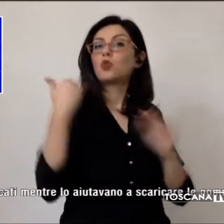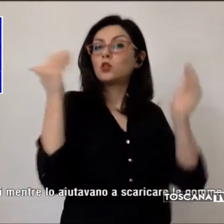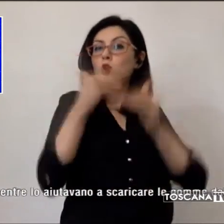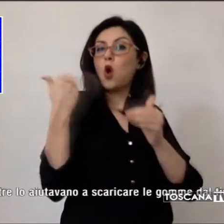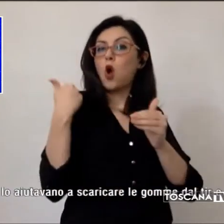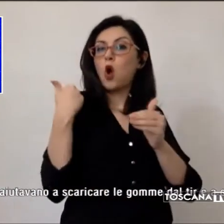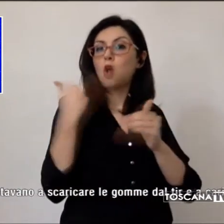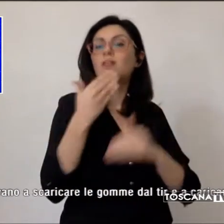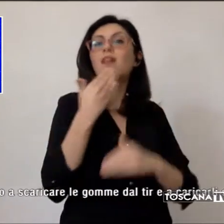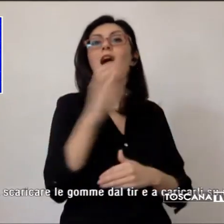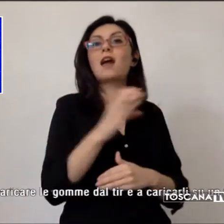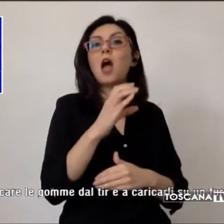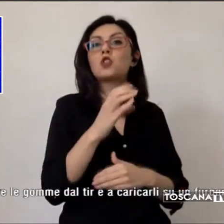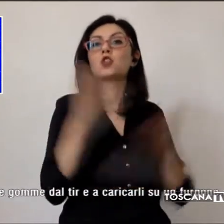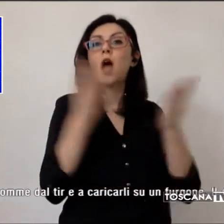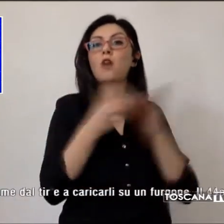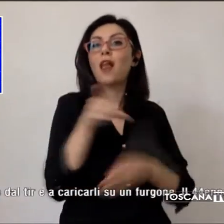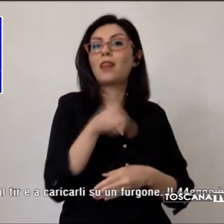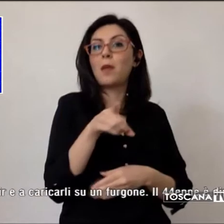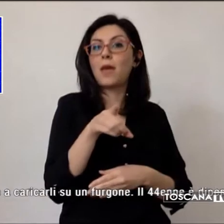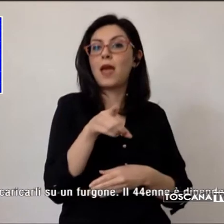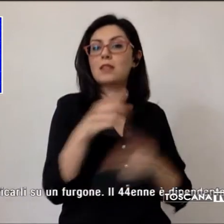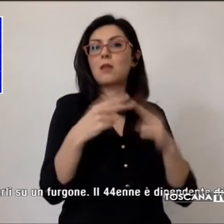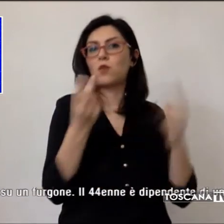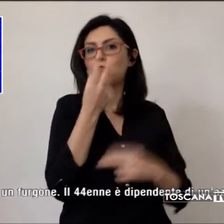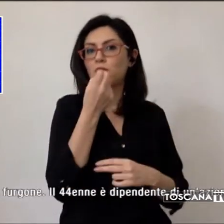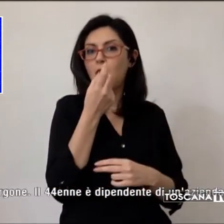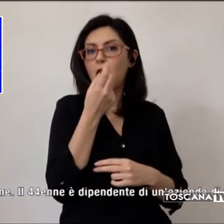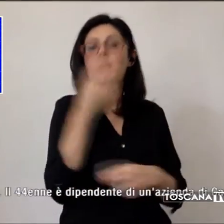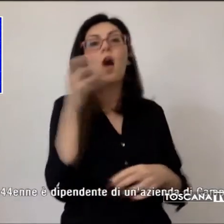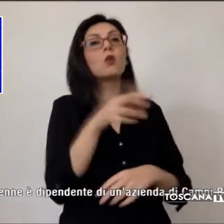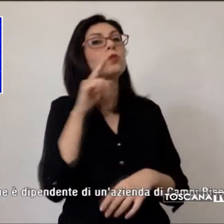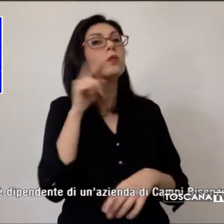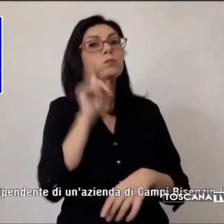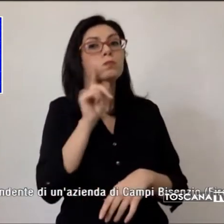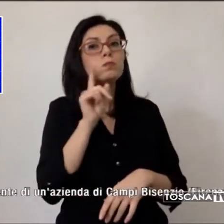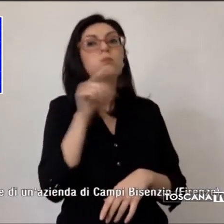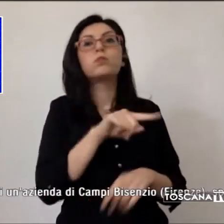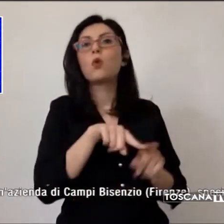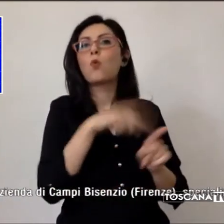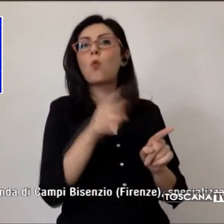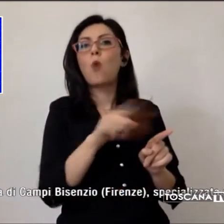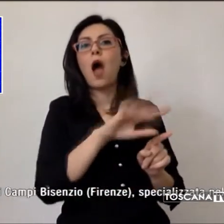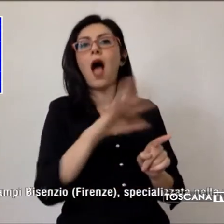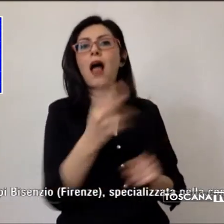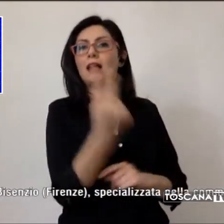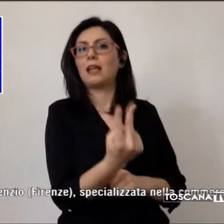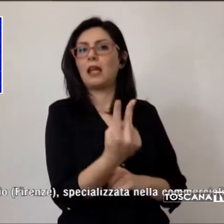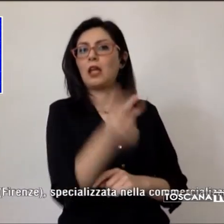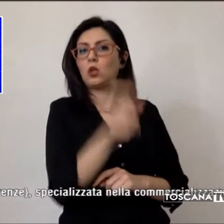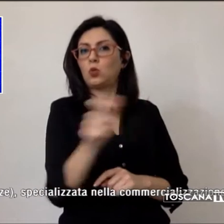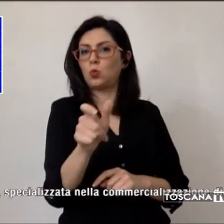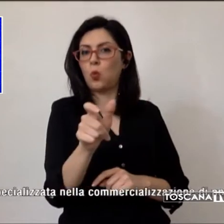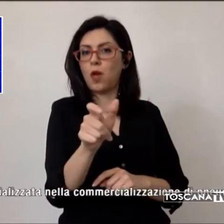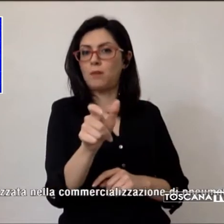provincia di Firenze. Stessa accusa per due suoi connazionali di 46 e 48 anni, bloccati